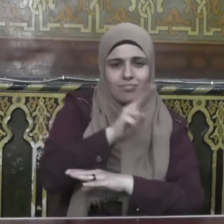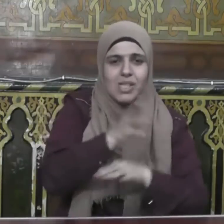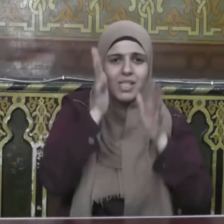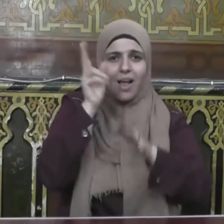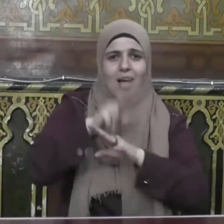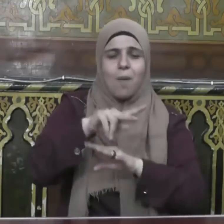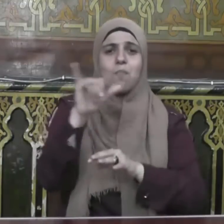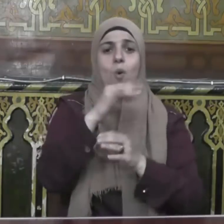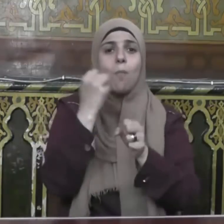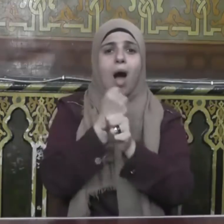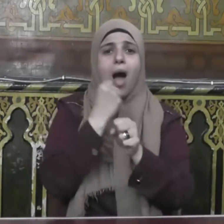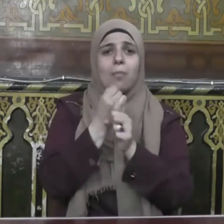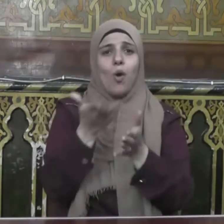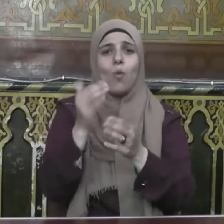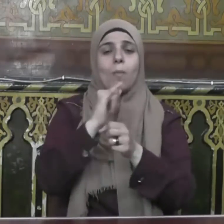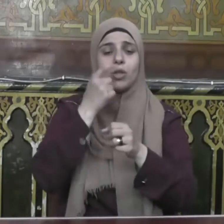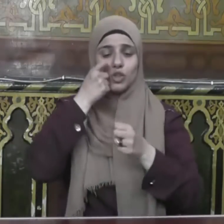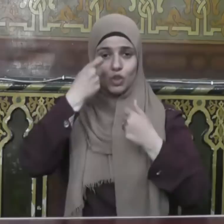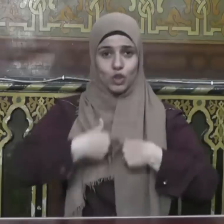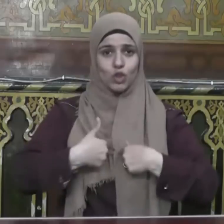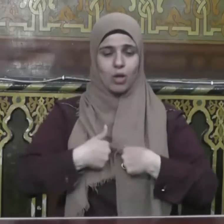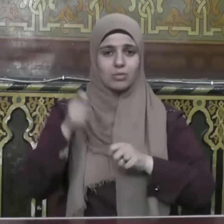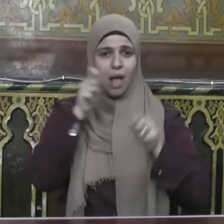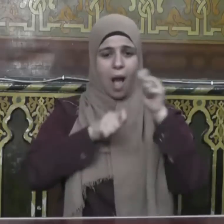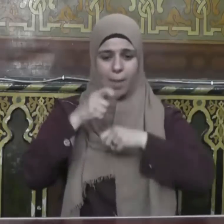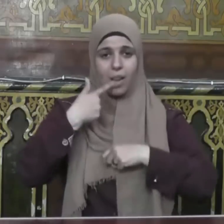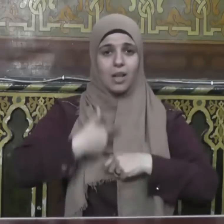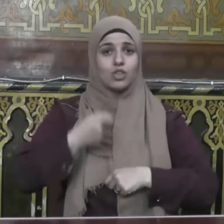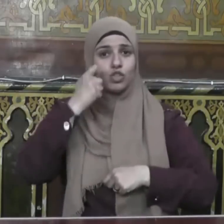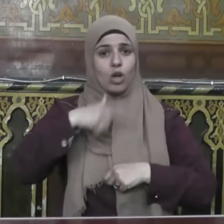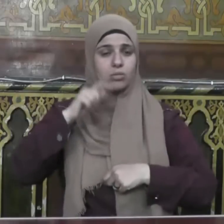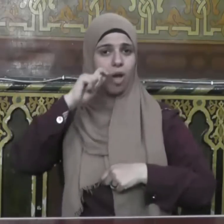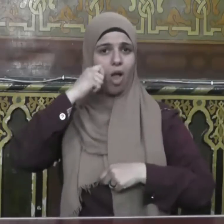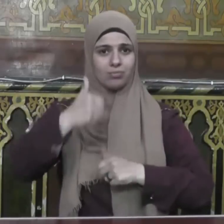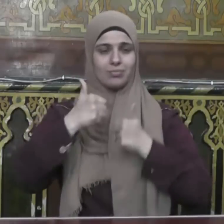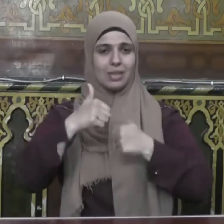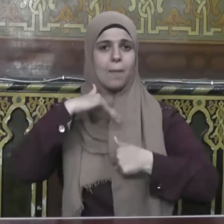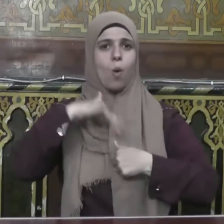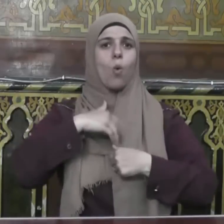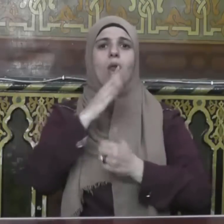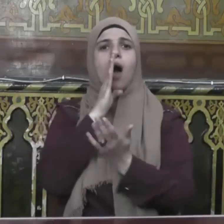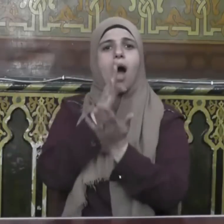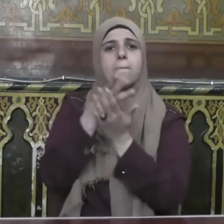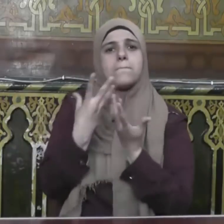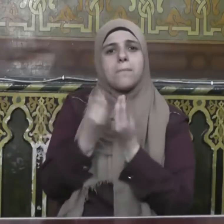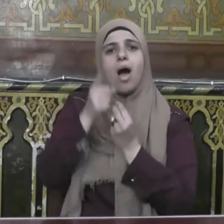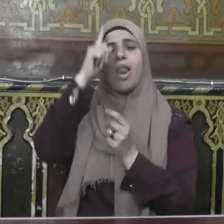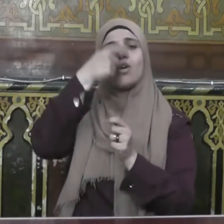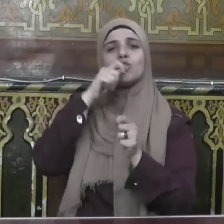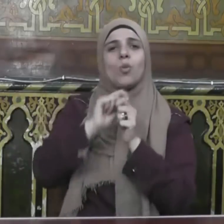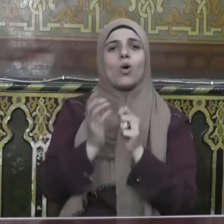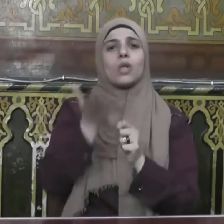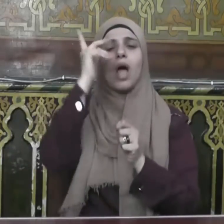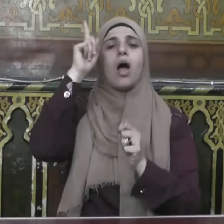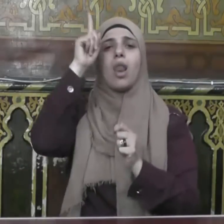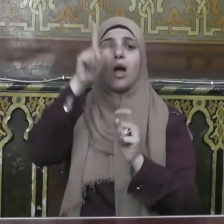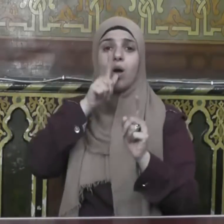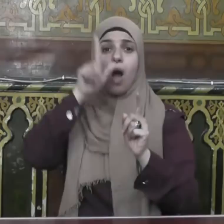أهم عوامل بناء الشخصية وصناعة الرجال يقول الحق سبحانه مخاطبا نبيه صلى الله